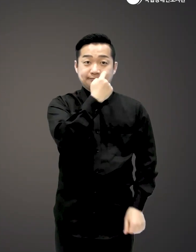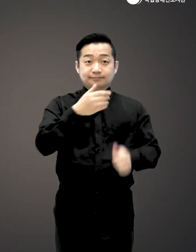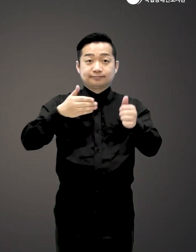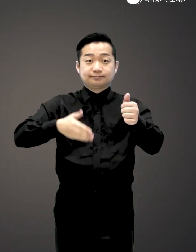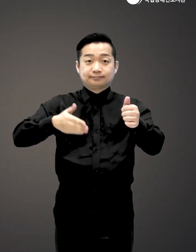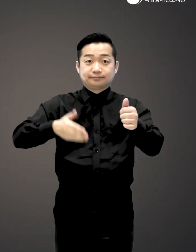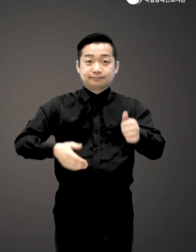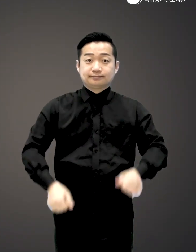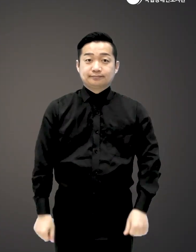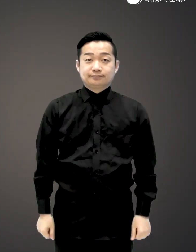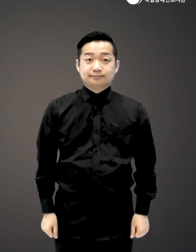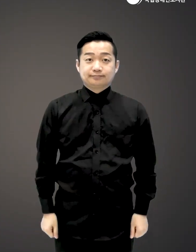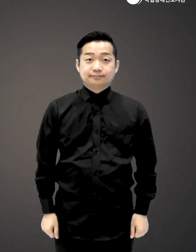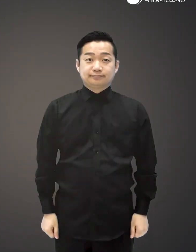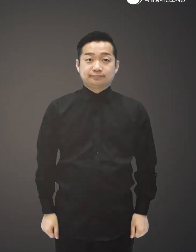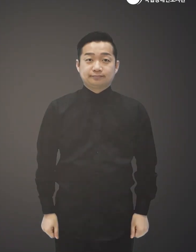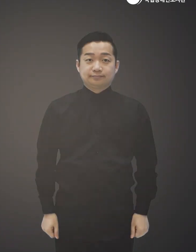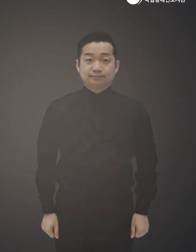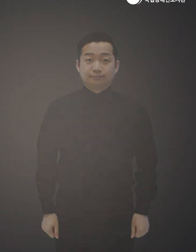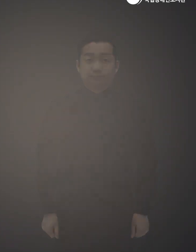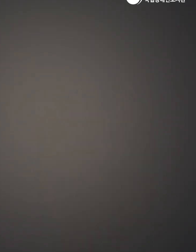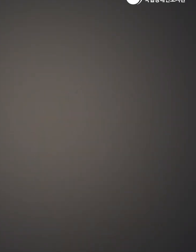출판사 리스컴